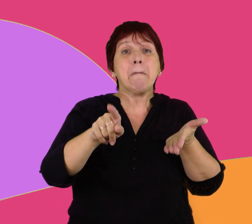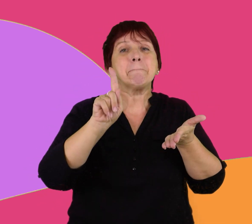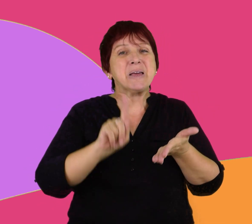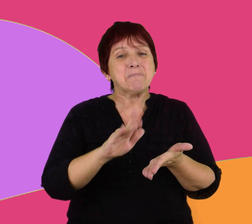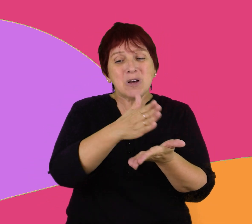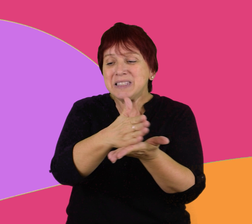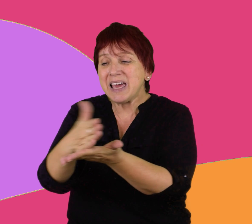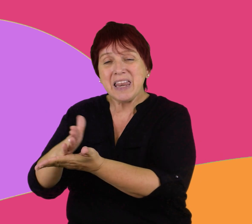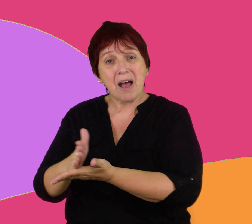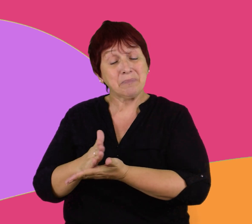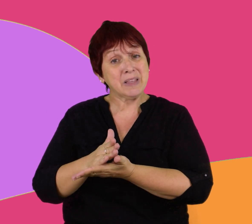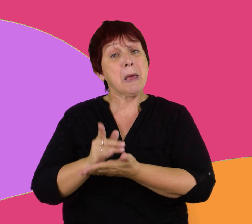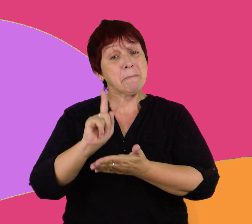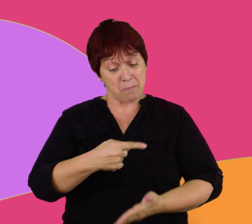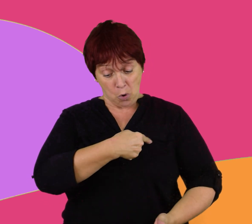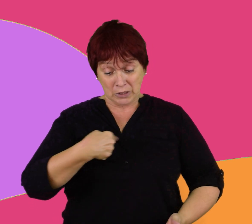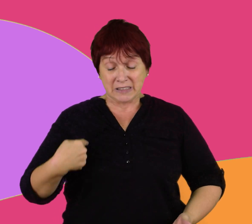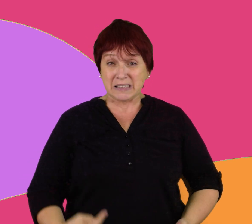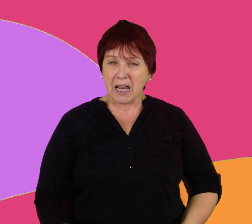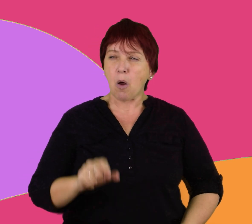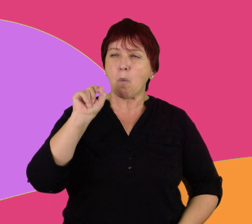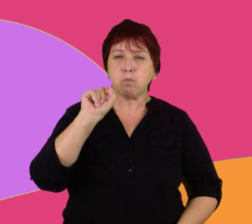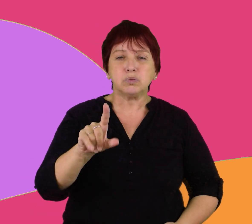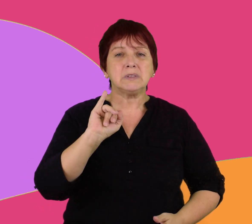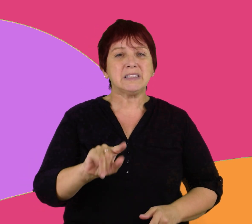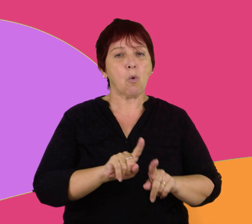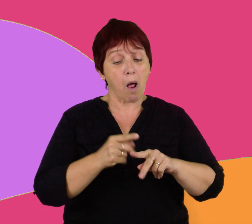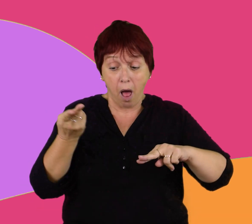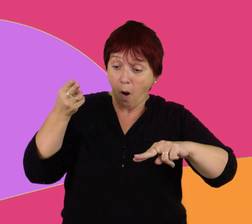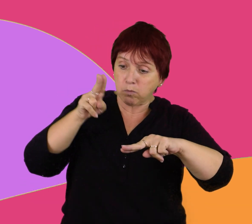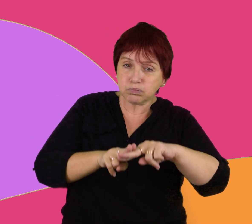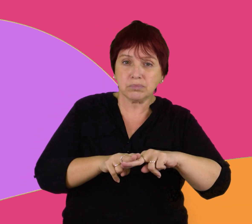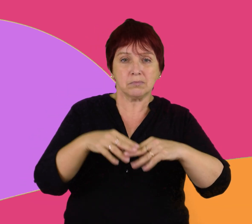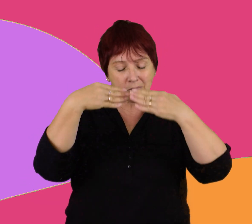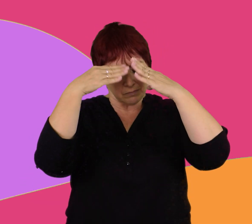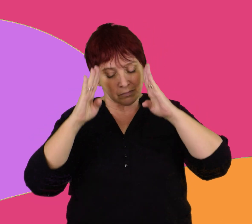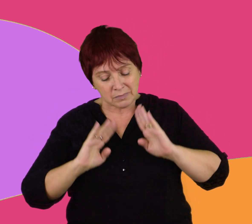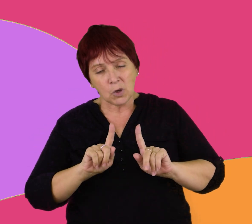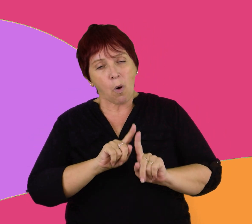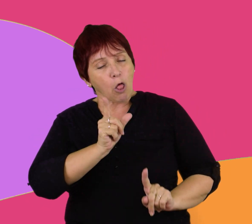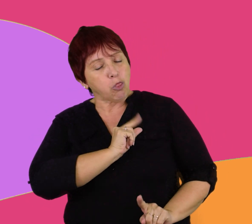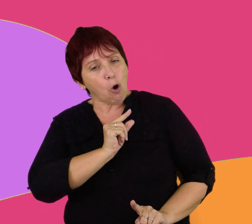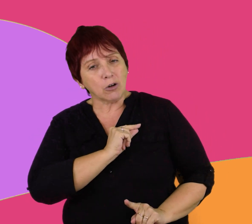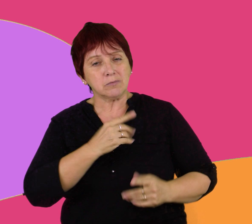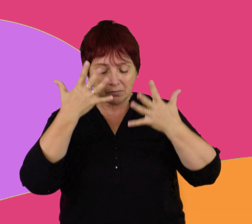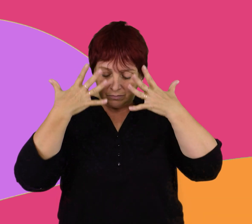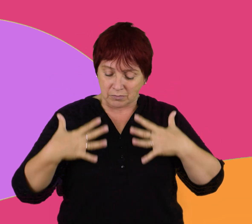Siria. En China, muchos seguidores del budismo guardan luto con color amarillo.